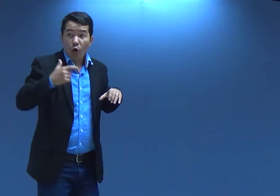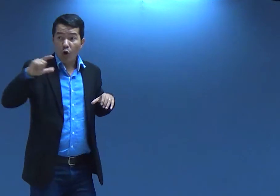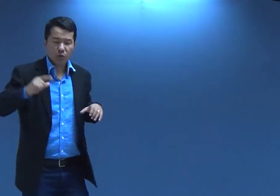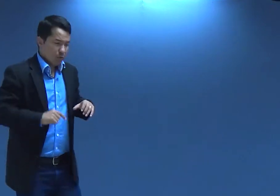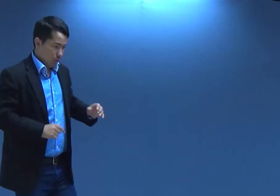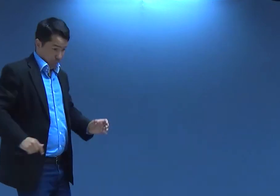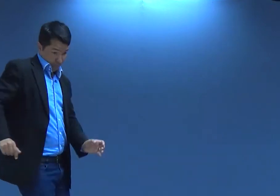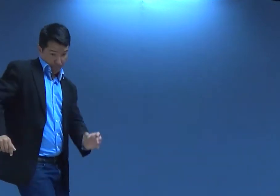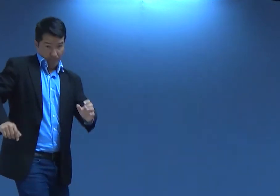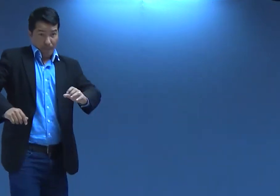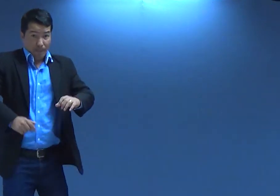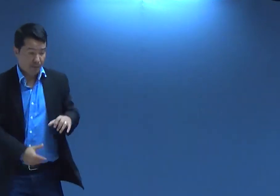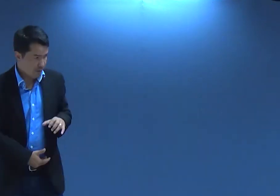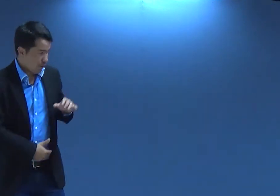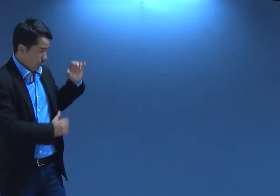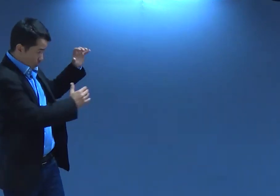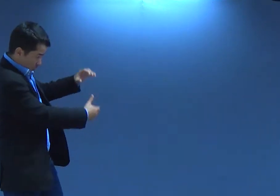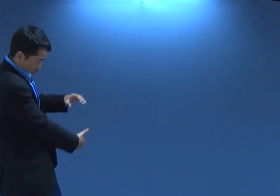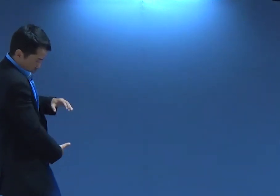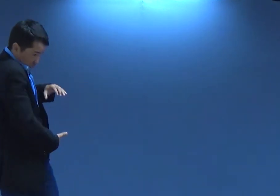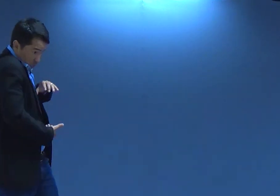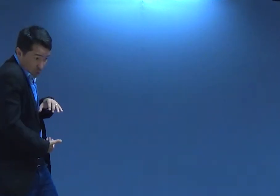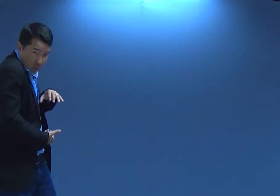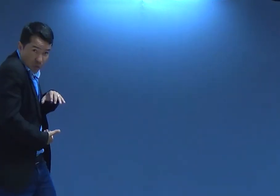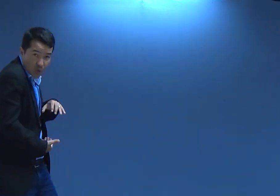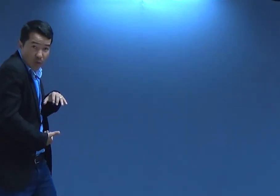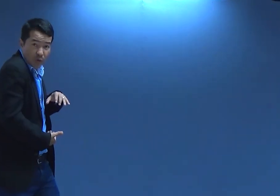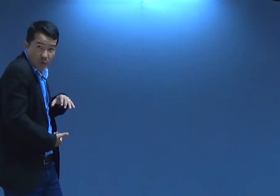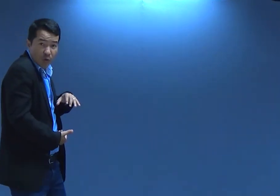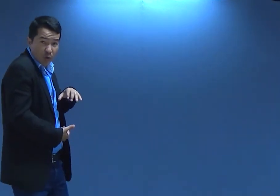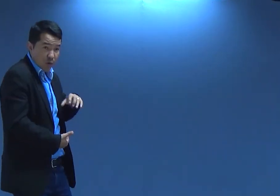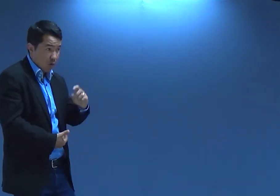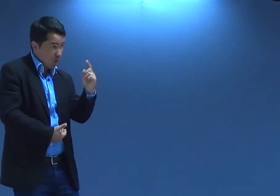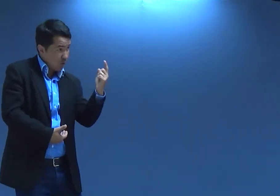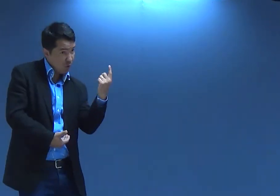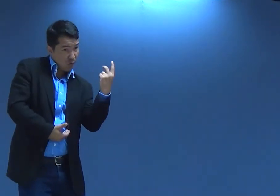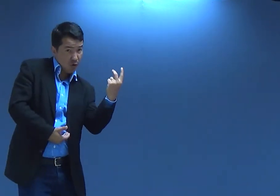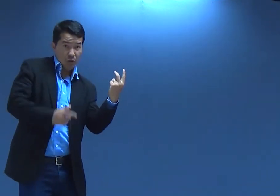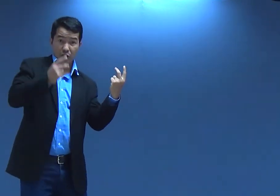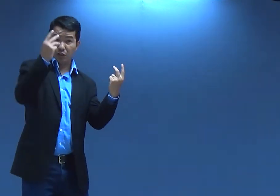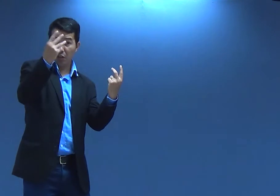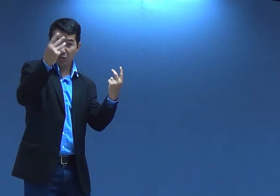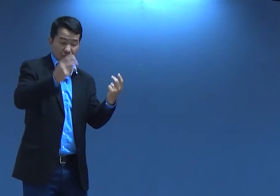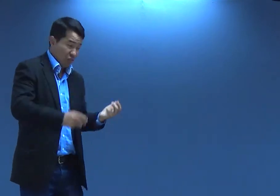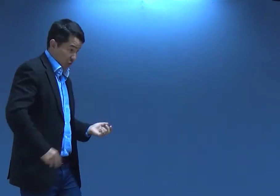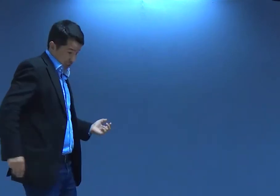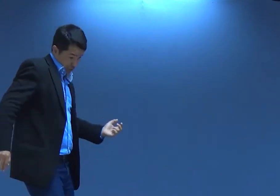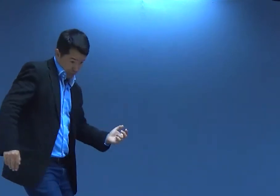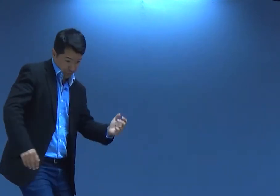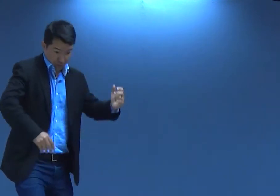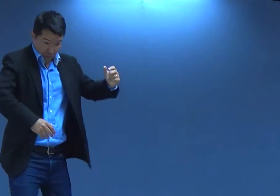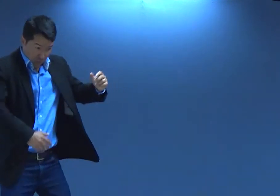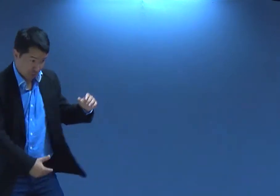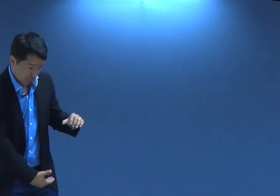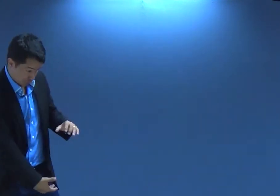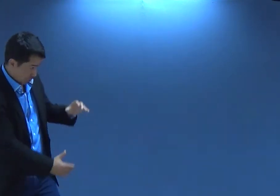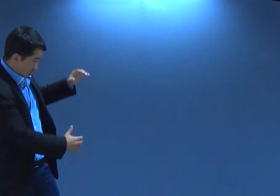E cada um desceu do seu cabelo e pegou um presente. O terceiro também